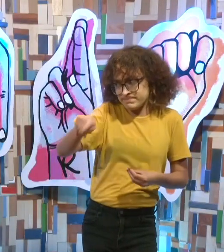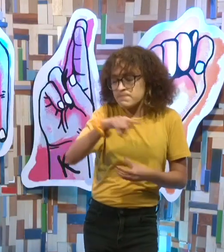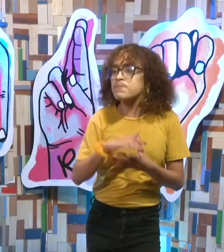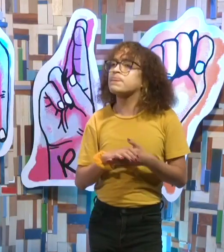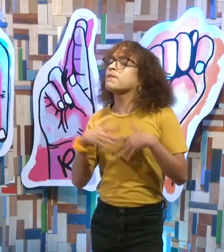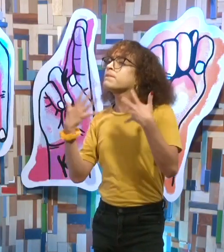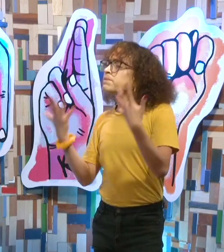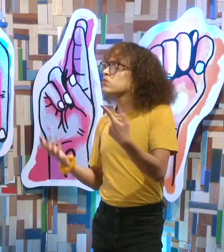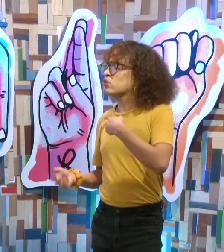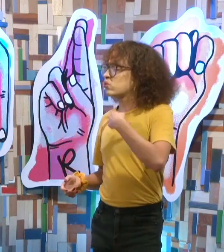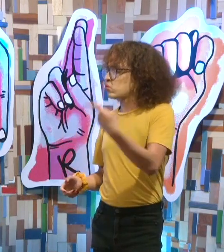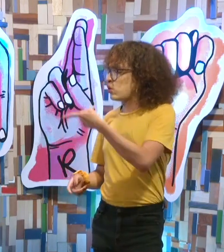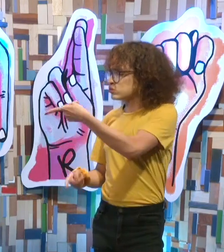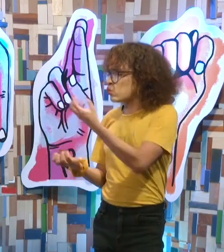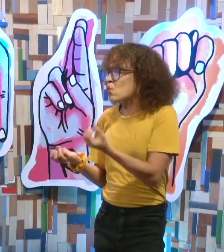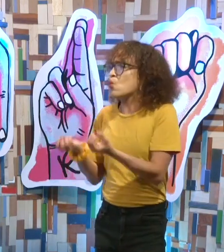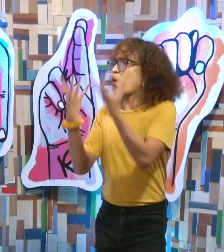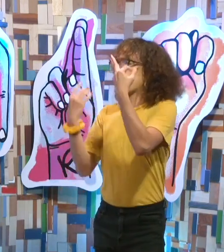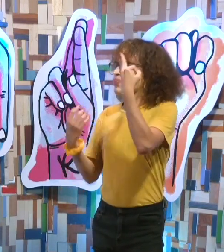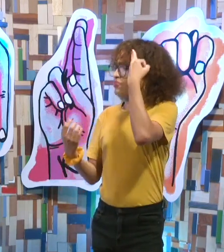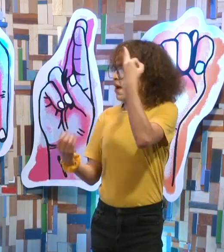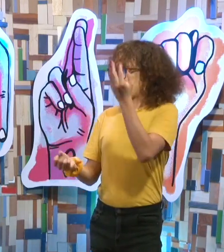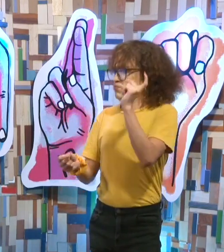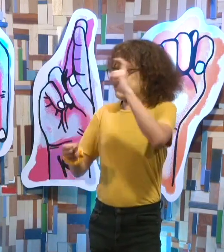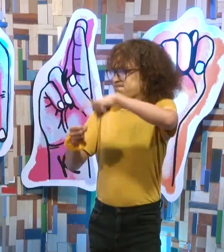¿Cuánto tiempo llevas trabajando en Fuerza Sorda?